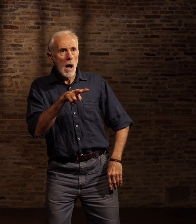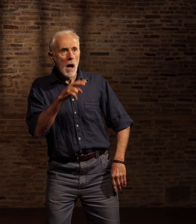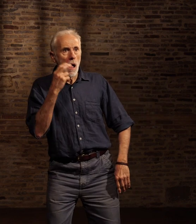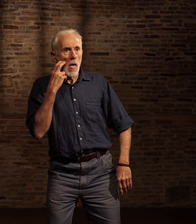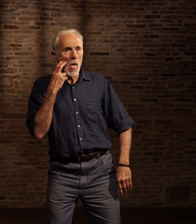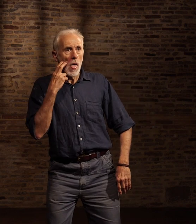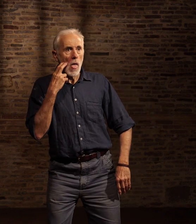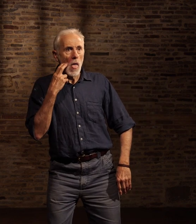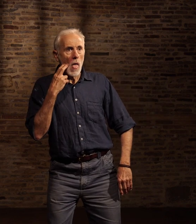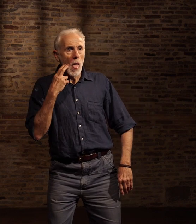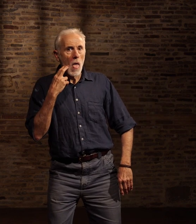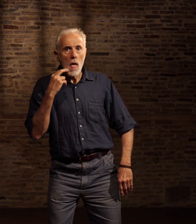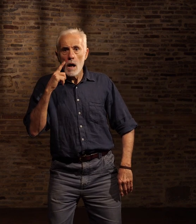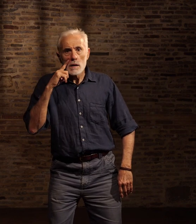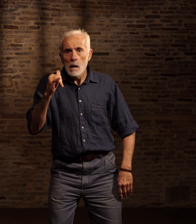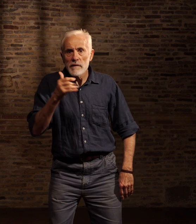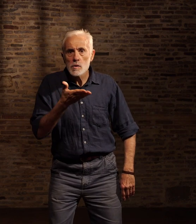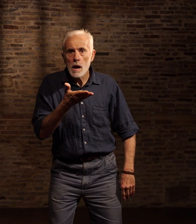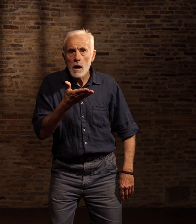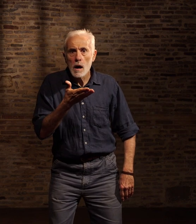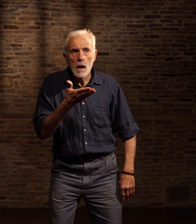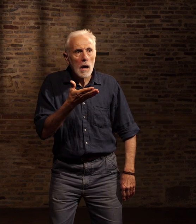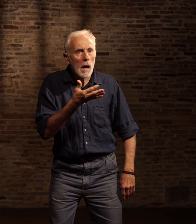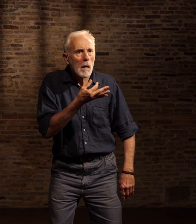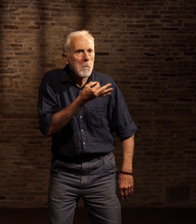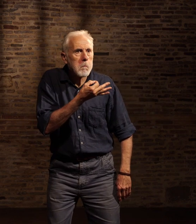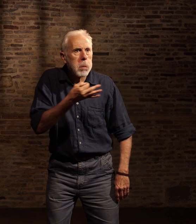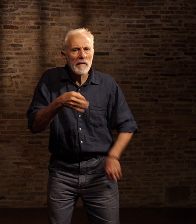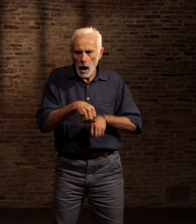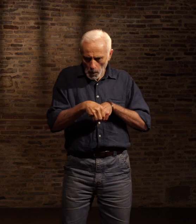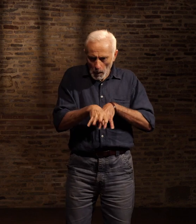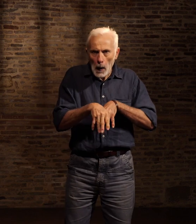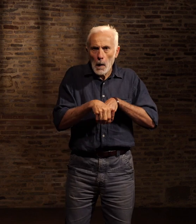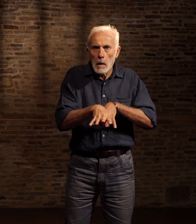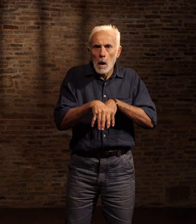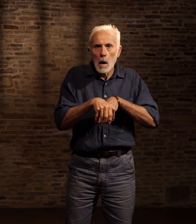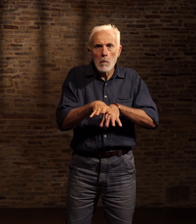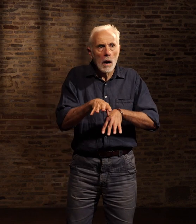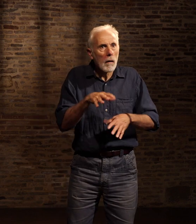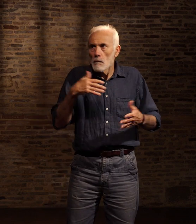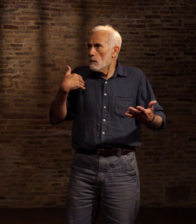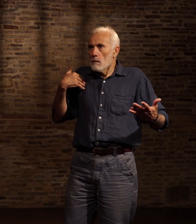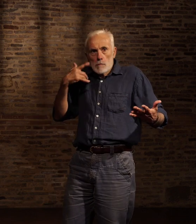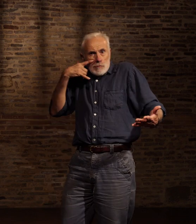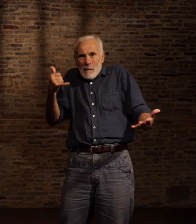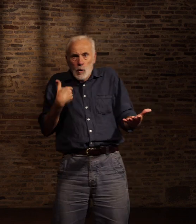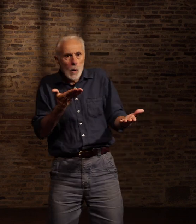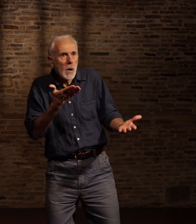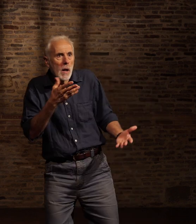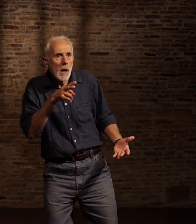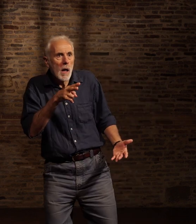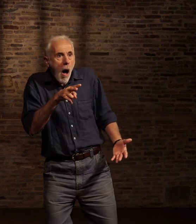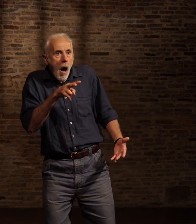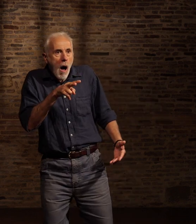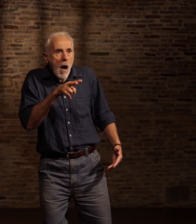Je suis resté bouche bée Leur unité était la plus belle chose Que je n'avais jamais vue de ma vie Ça m'a tellement saisi Tellement